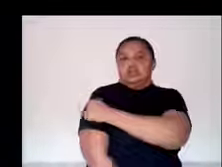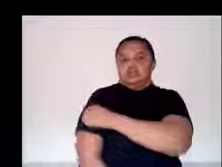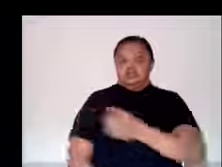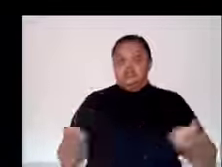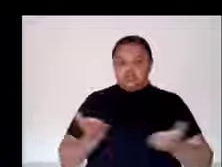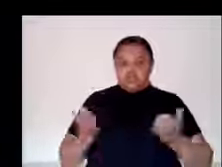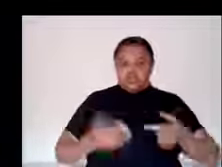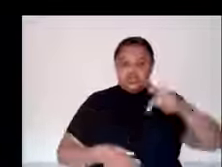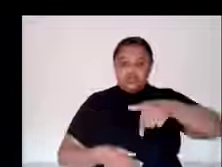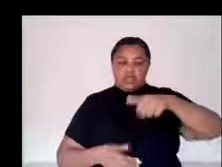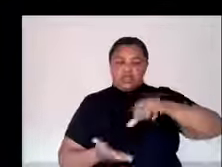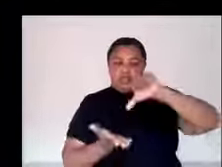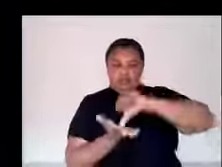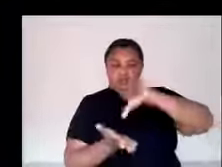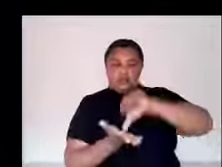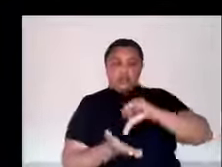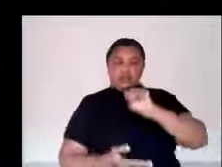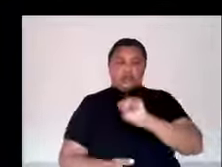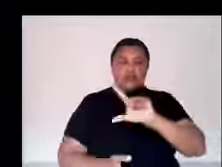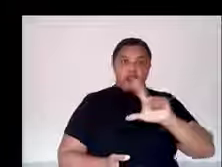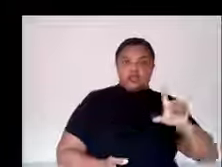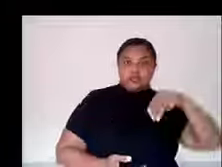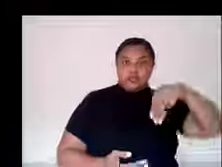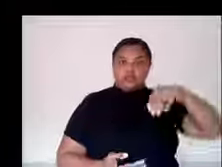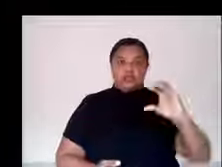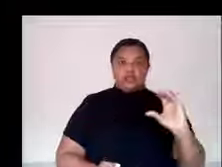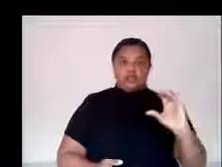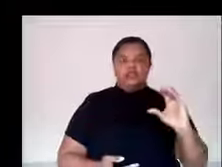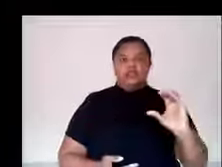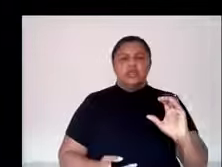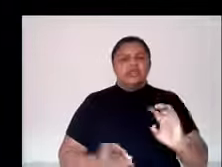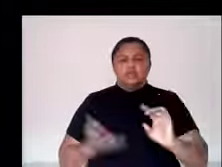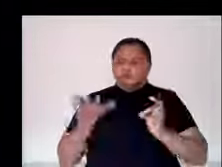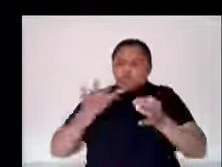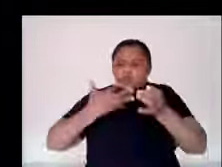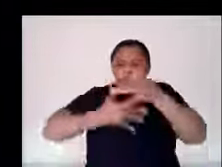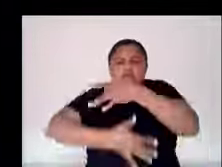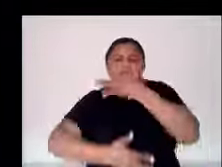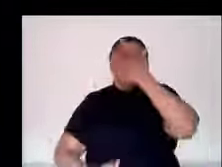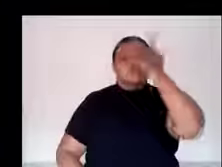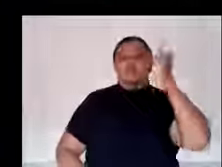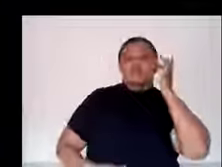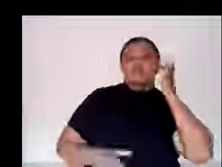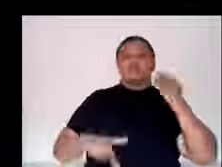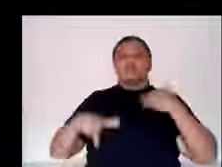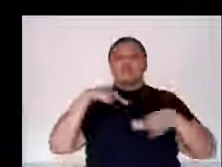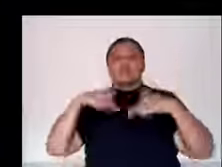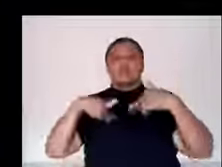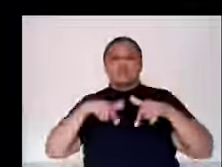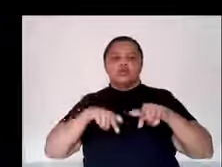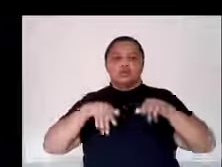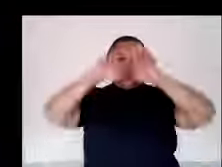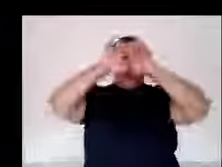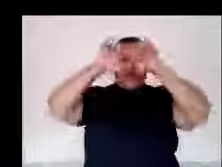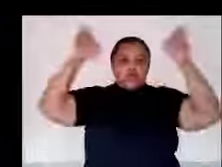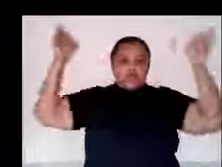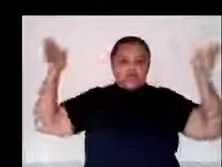para incubação de pacientes no estado relativamente grave, o capacete respiratório no